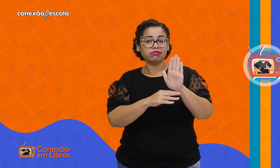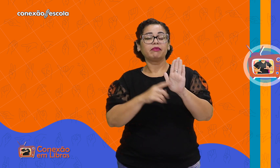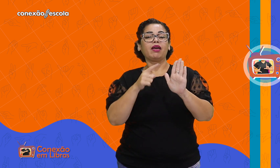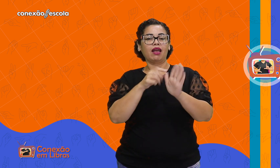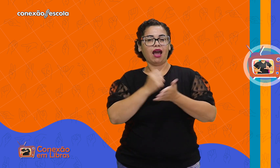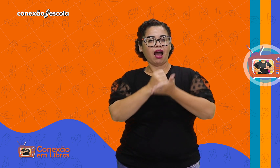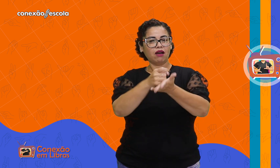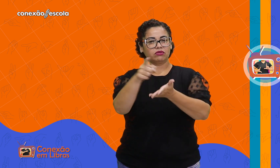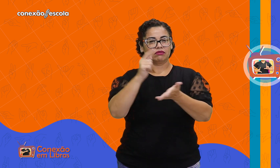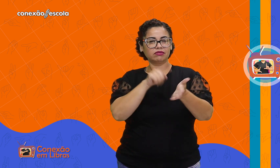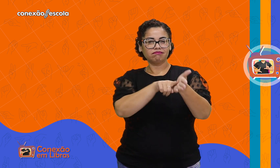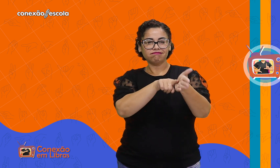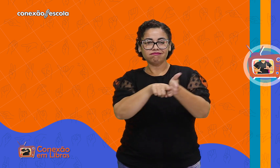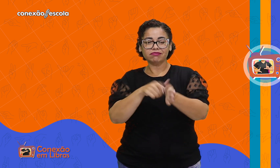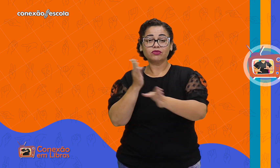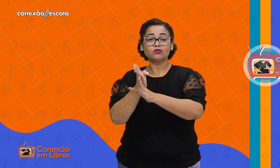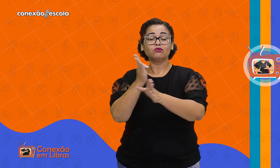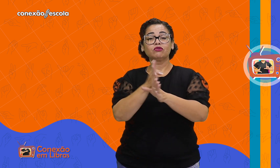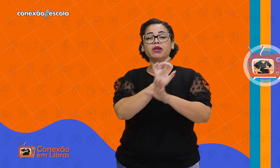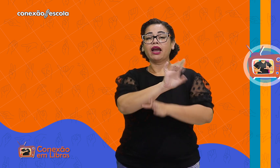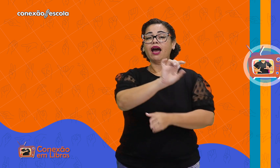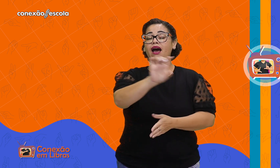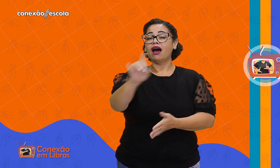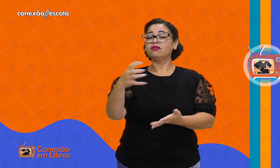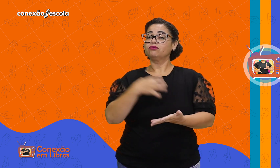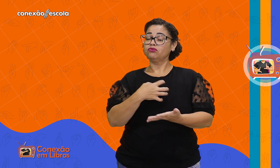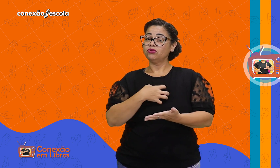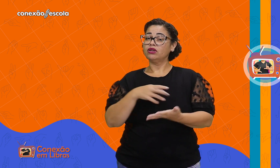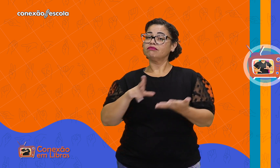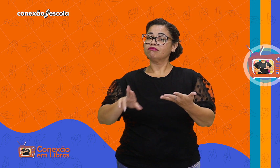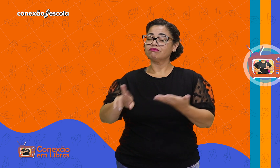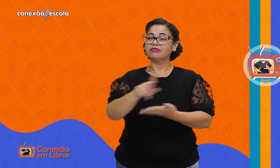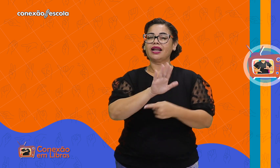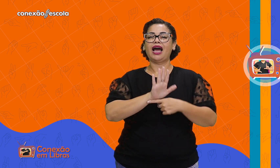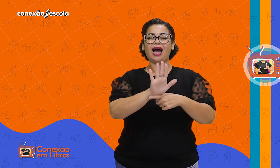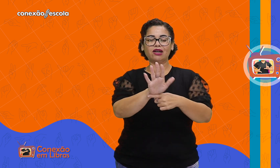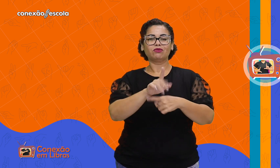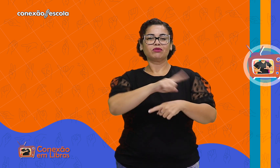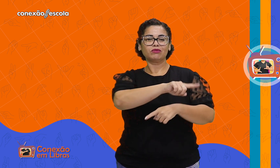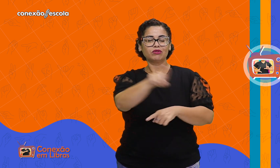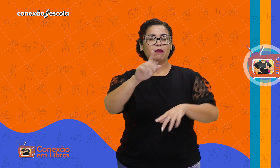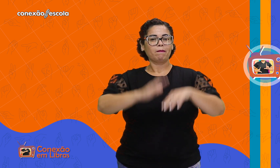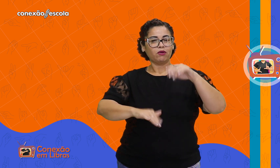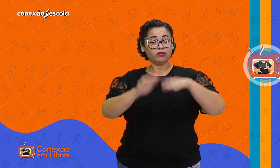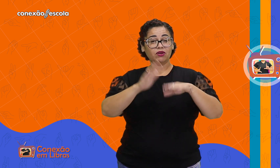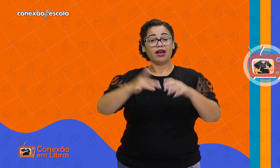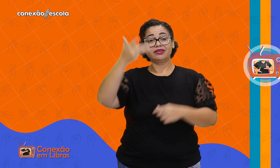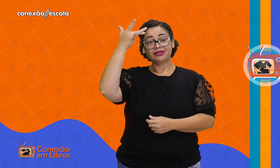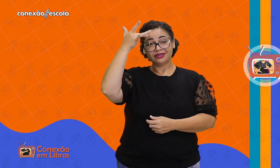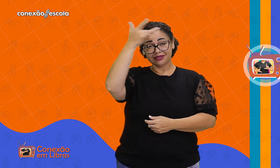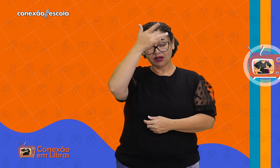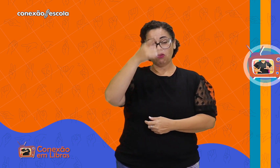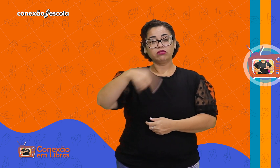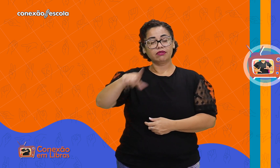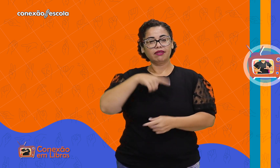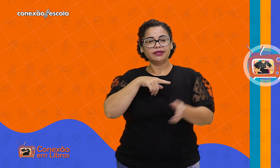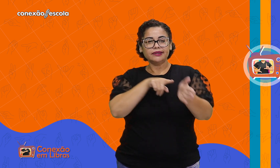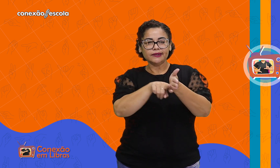específicos para auxiliar o diagnóstico de cada uma dessas condições, ajudando os profissionais de saúde mental